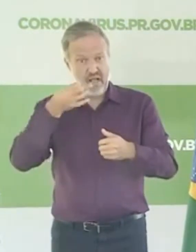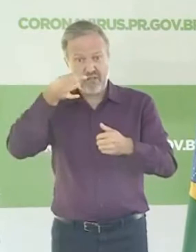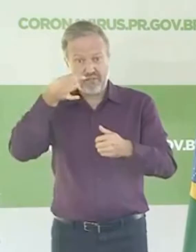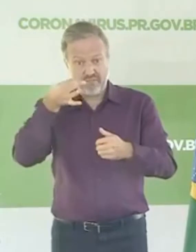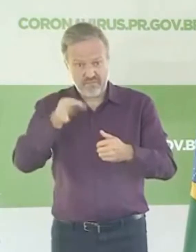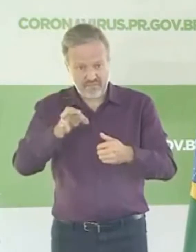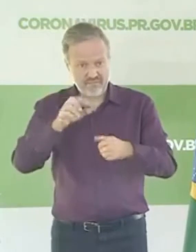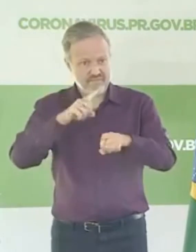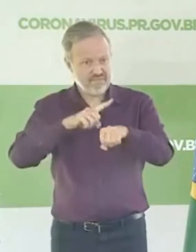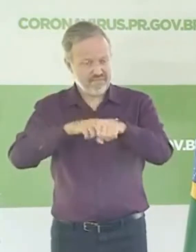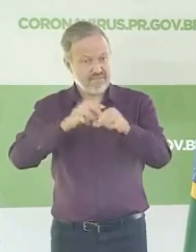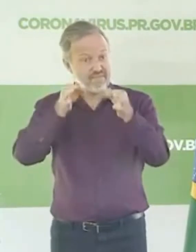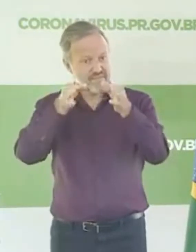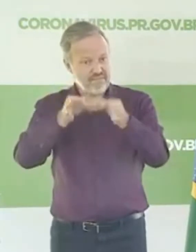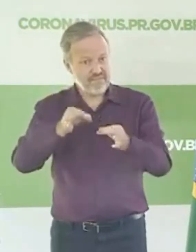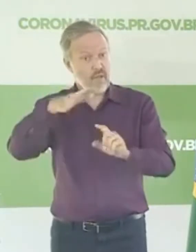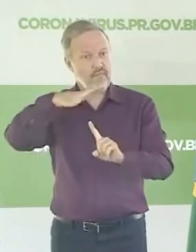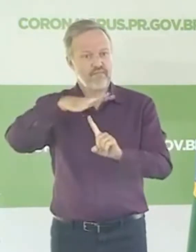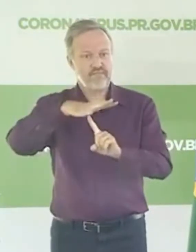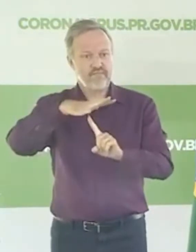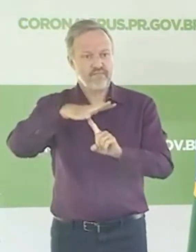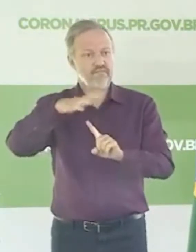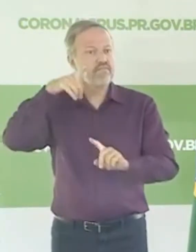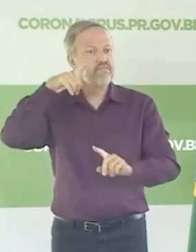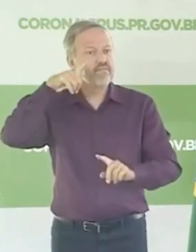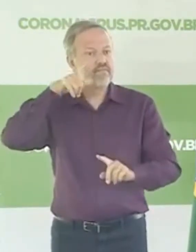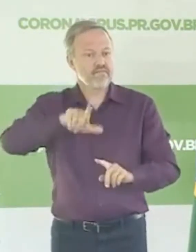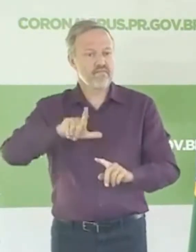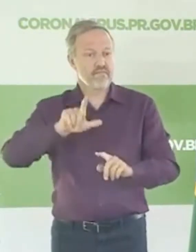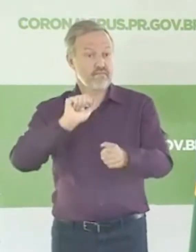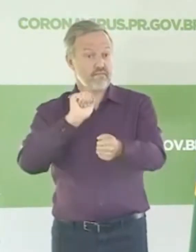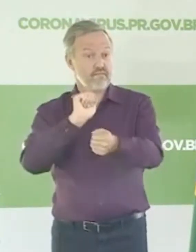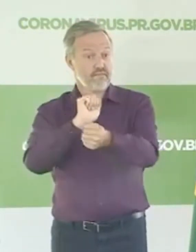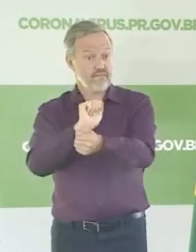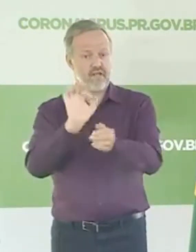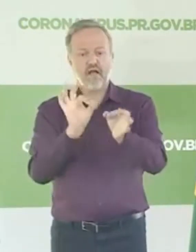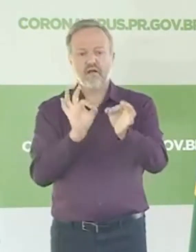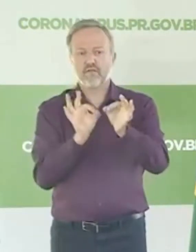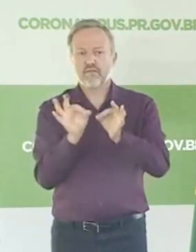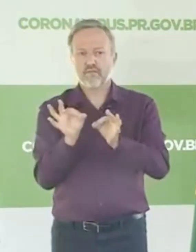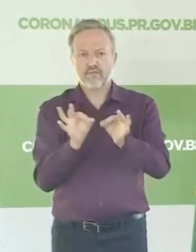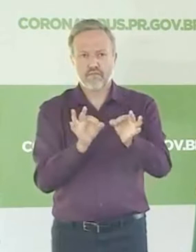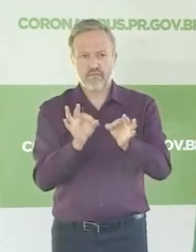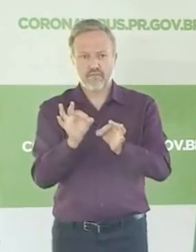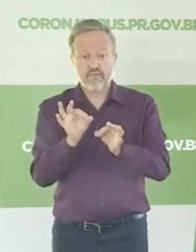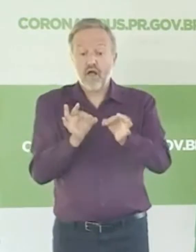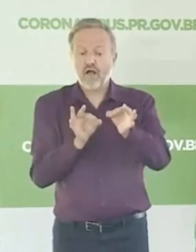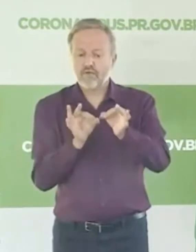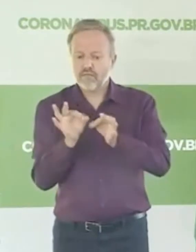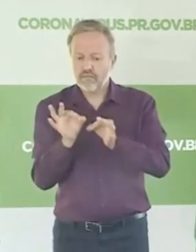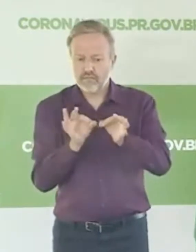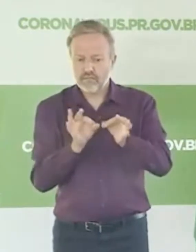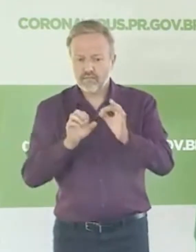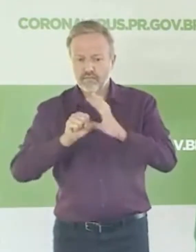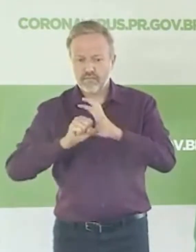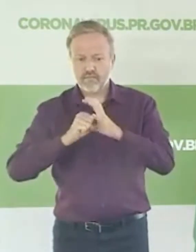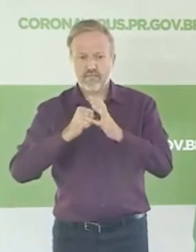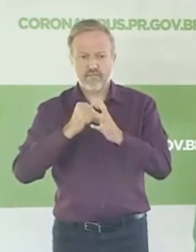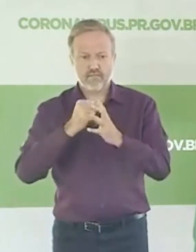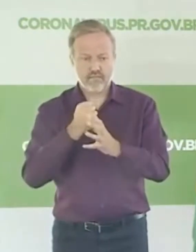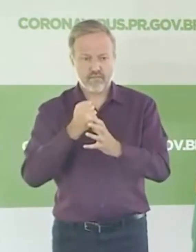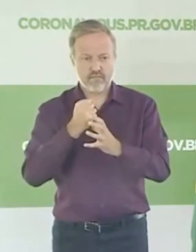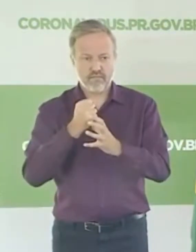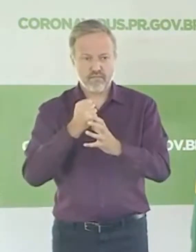E o Paraná, até então, tem conseguido combater de forma organizada e planejada o coronavírus,